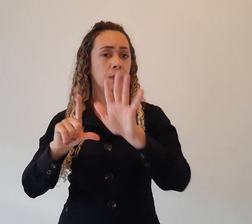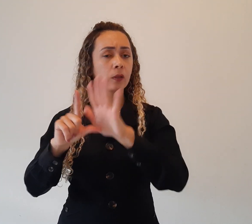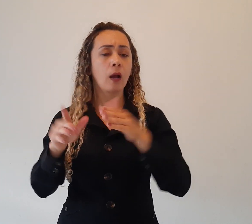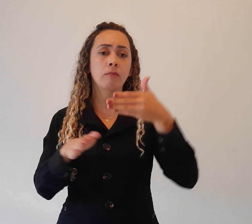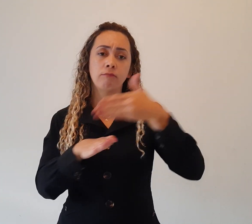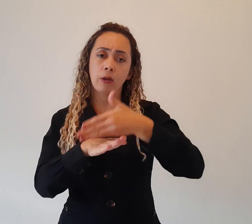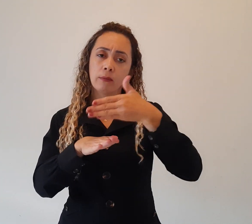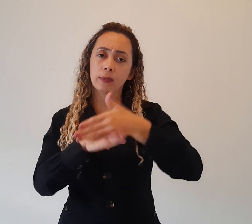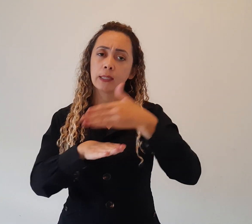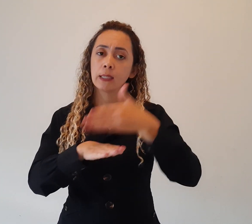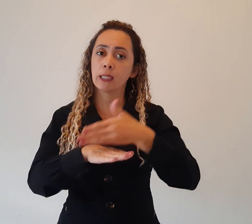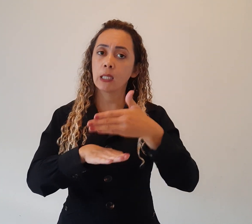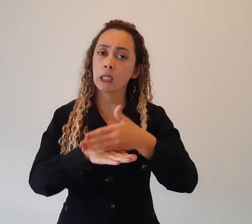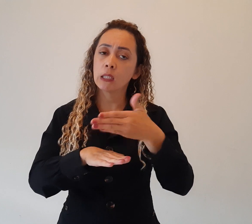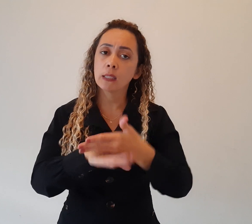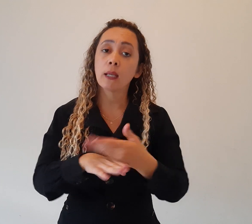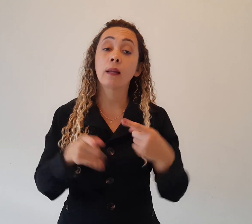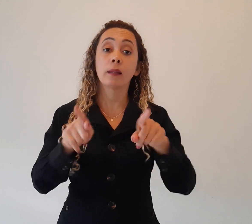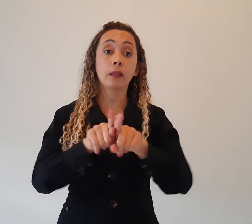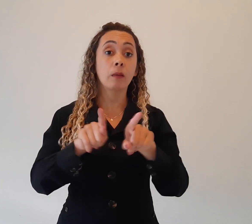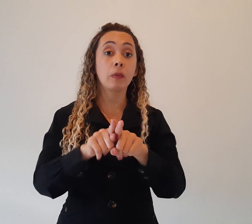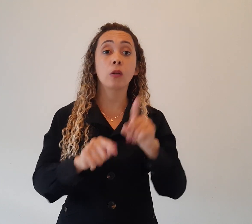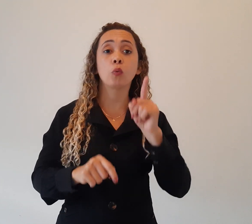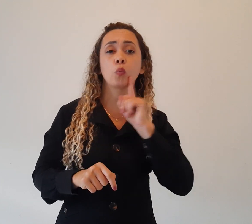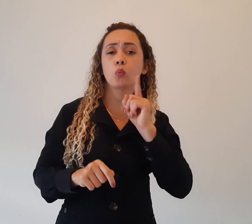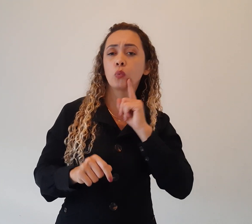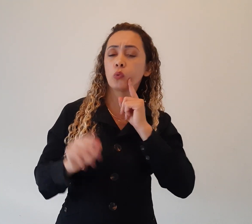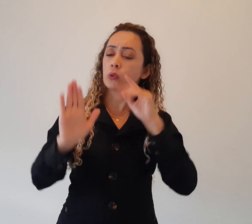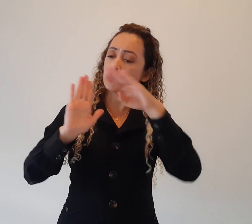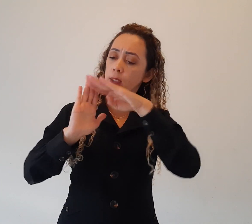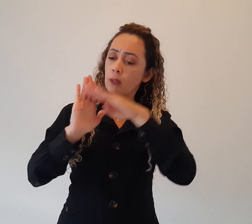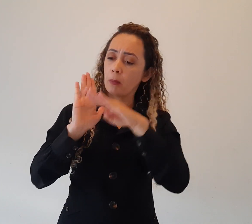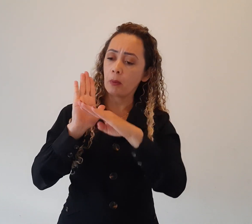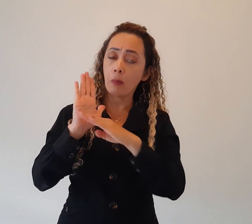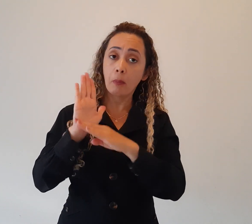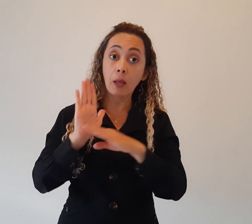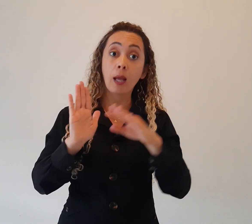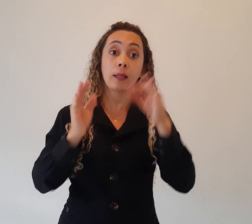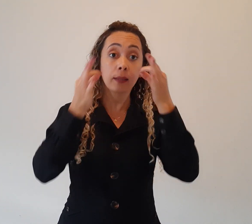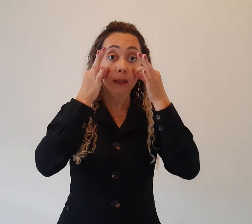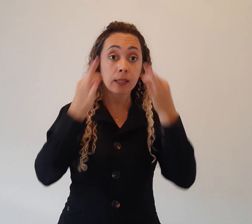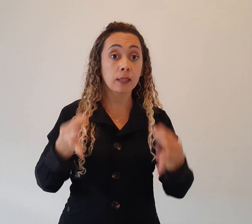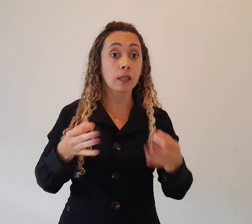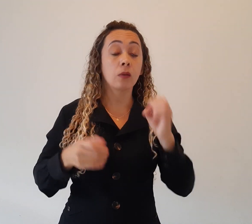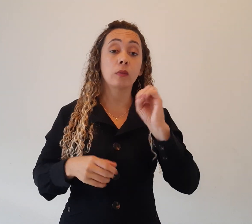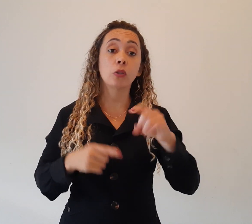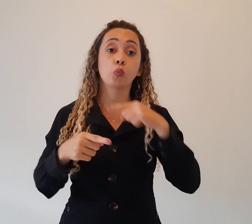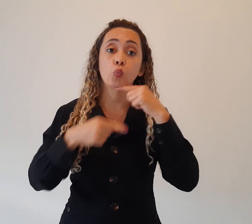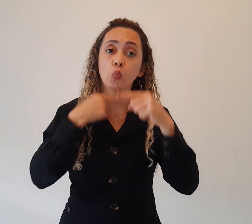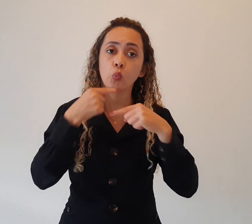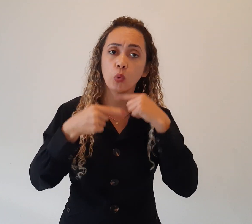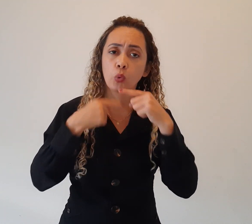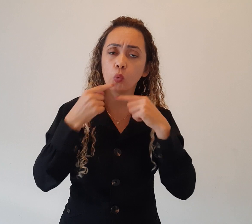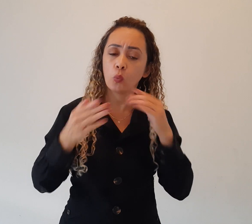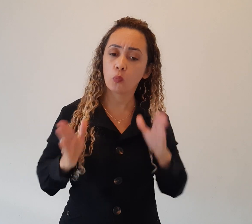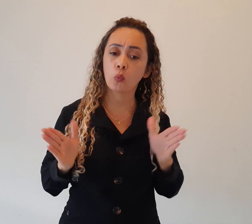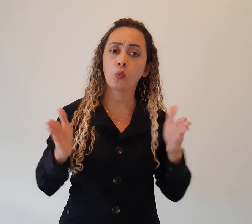acessem, não percam os prazos, fiquem atentos, qualquer dúvida, estaremos com vocês nos